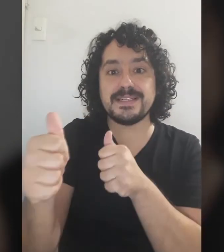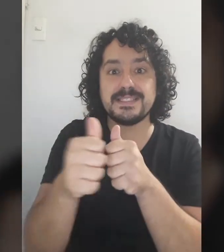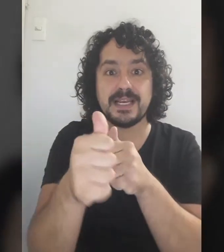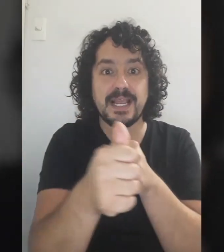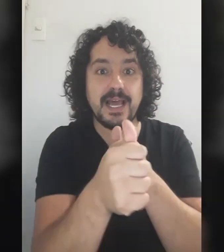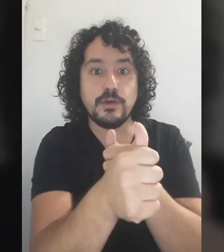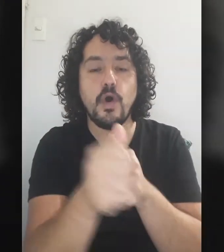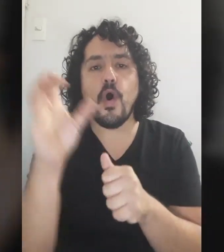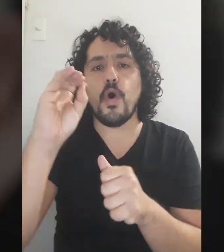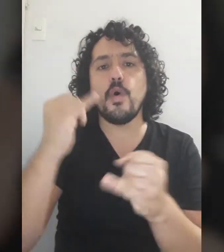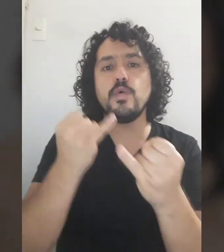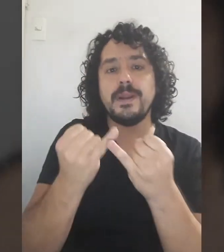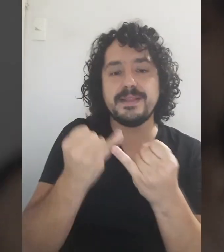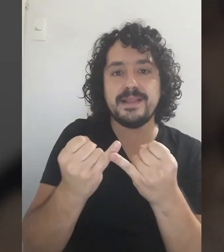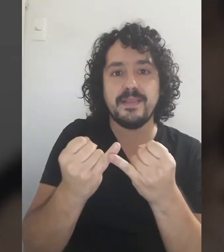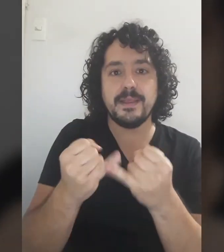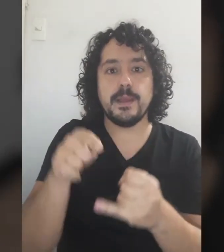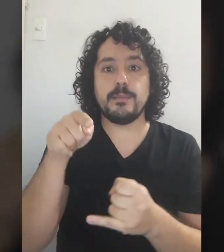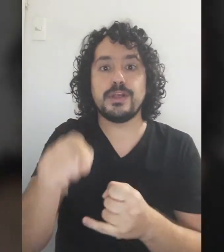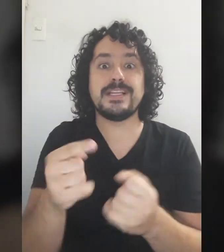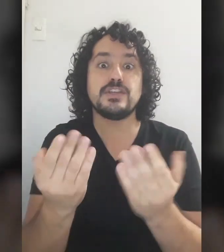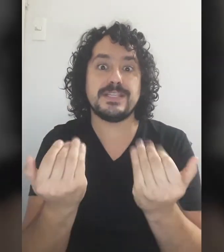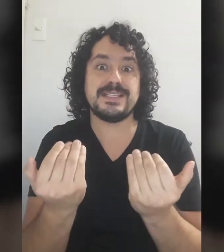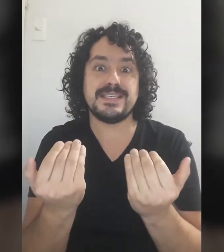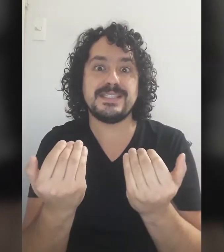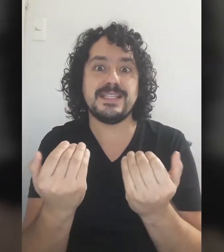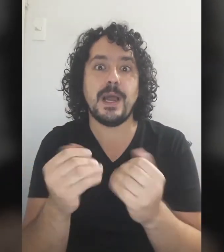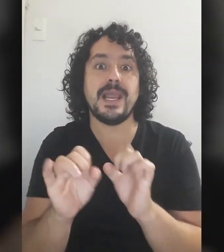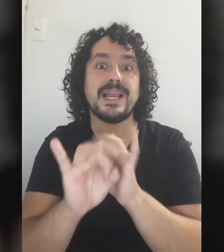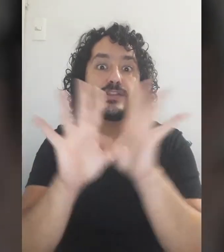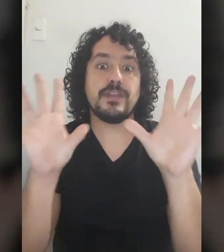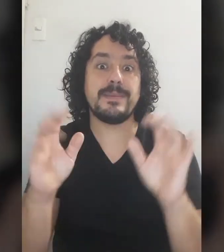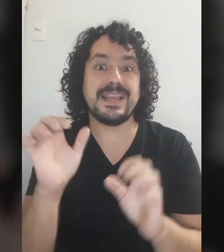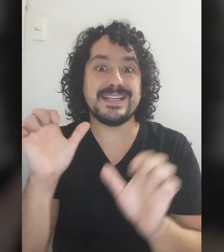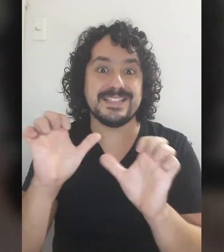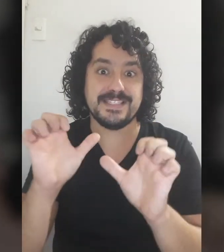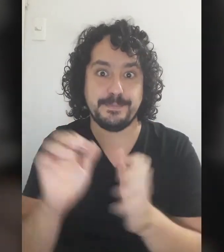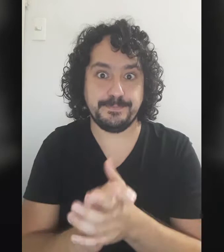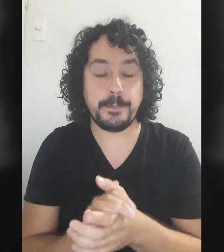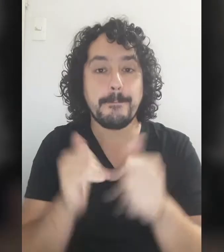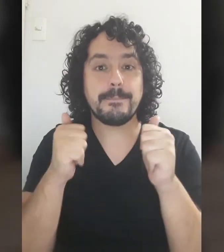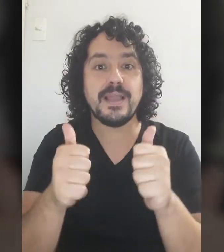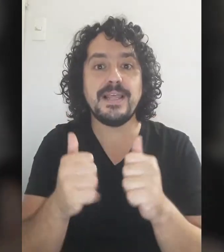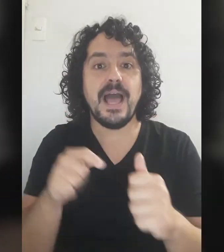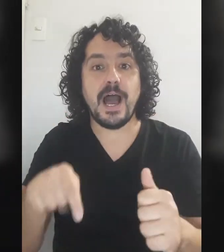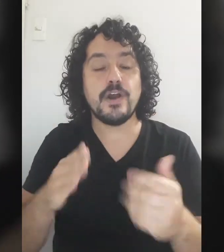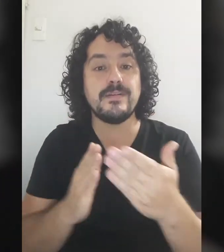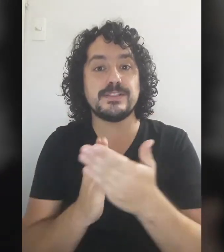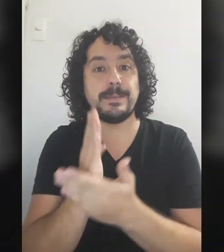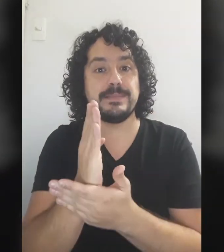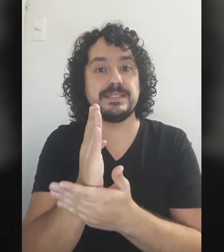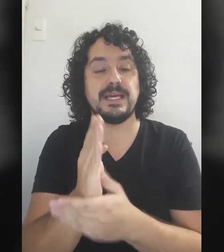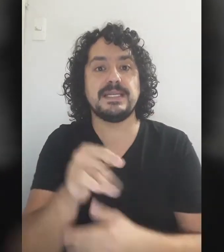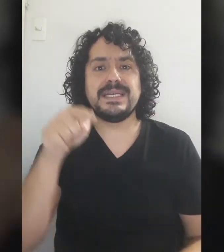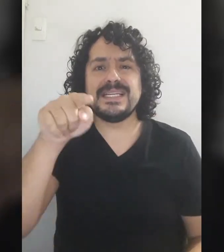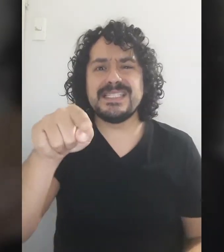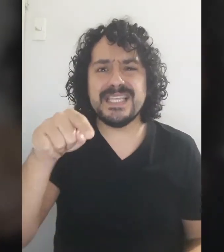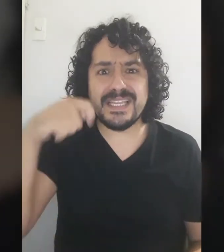cercana o una amistad porque eso se necesita en caso de emergencia ¿Vale? Ahora vamos a empezar Si este